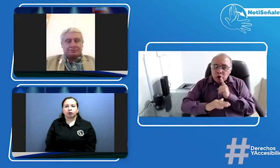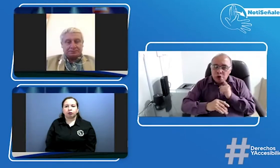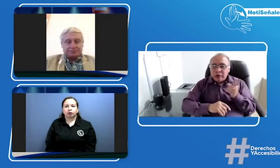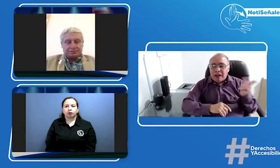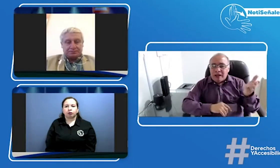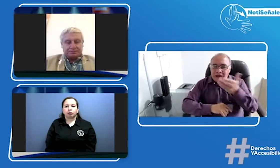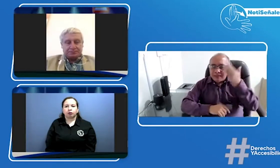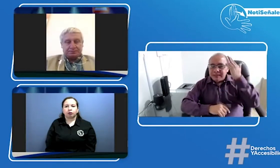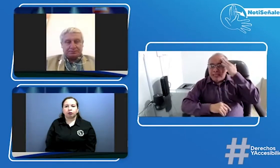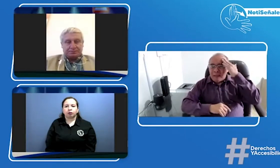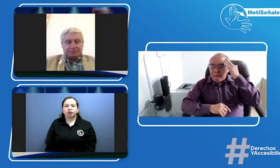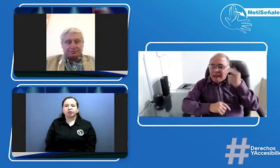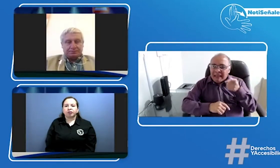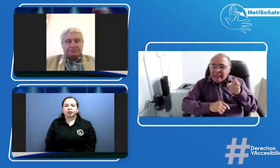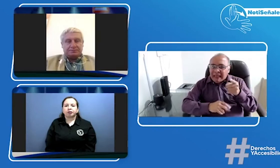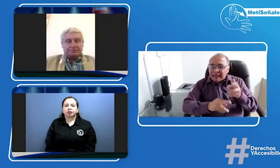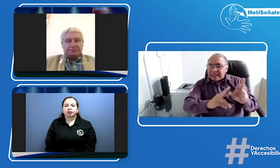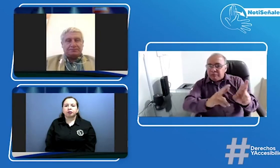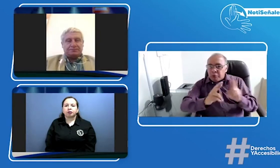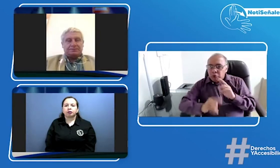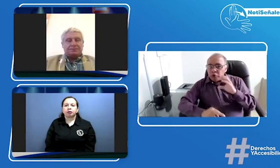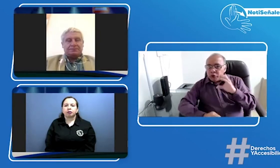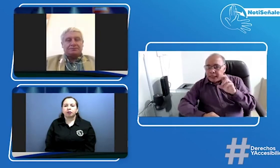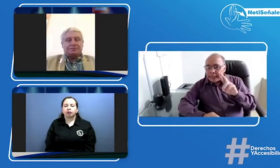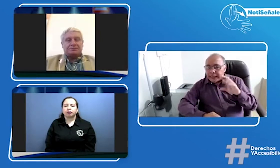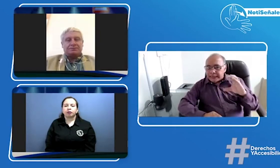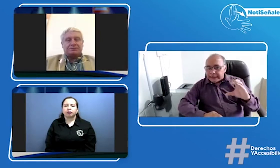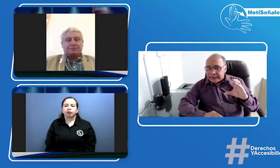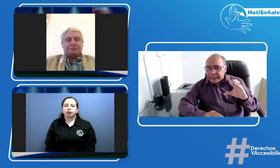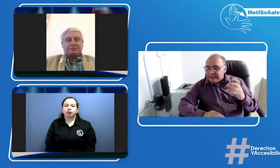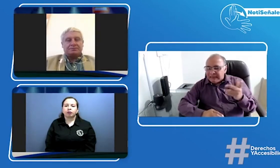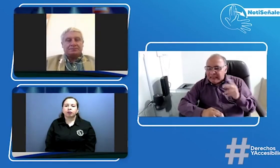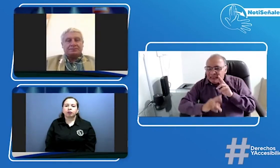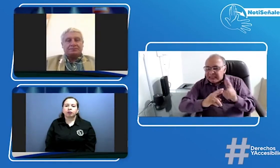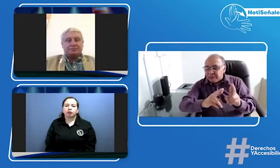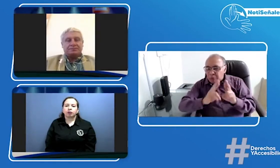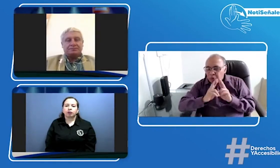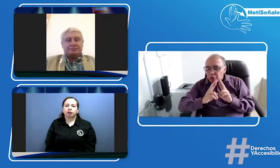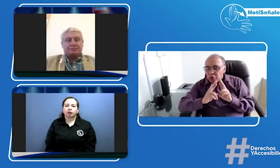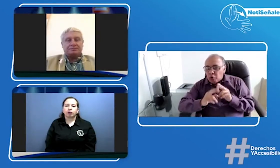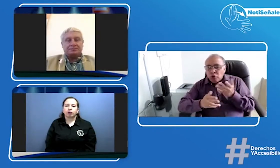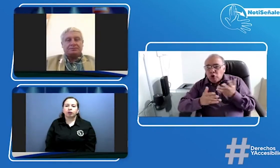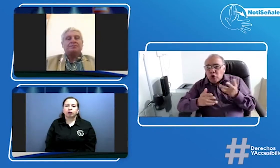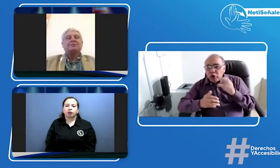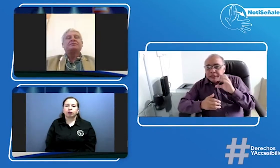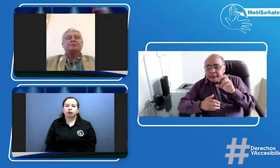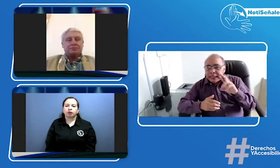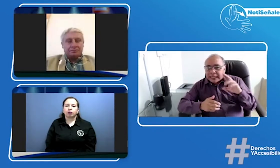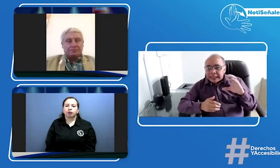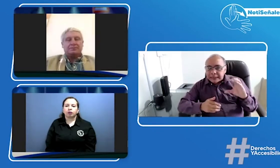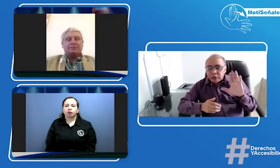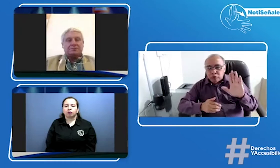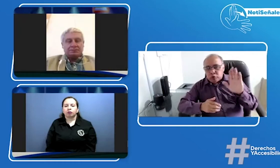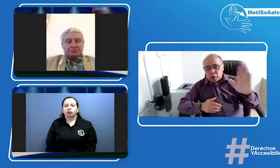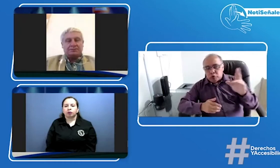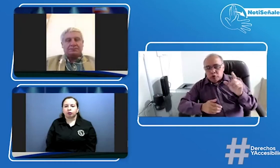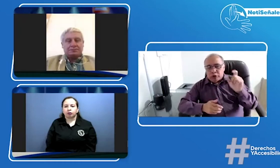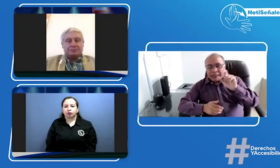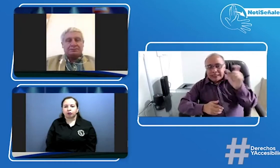justamente nosotros queremos es comentarle a la comunidad sorda cuál fue la respuesta del CRC a